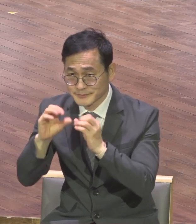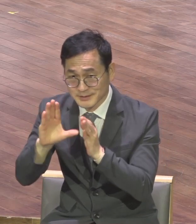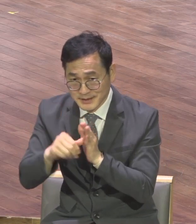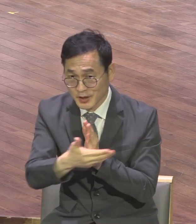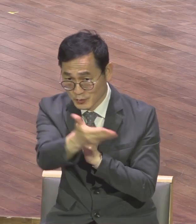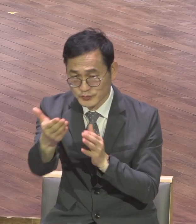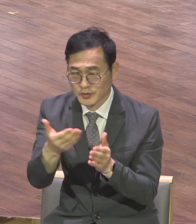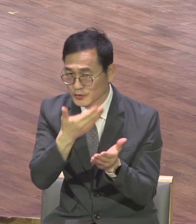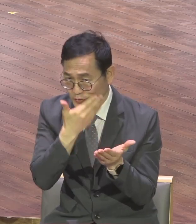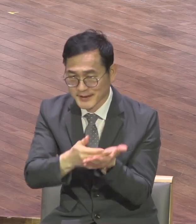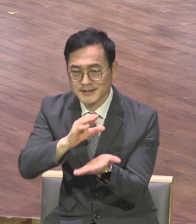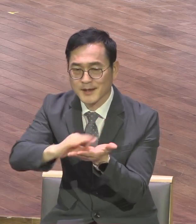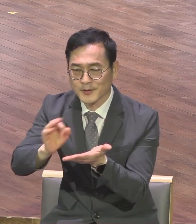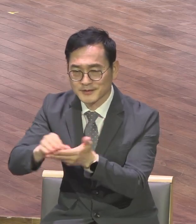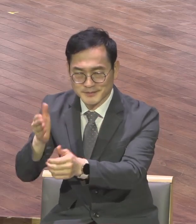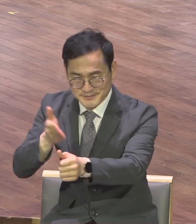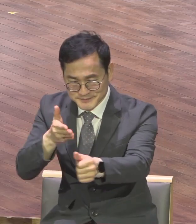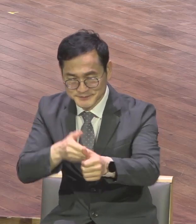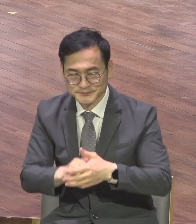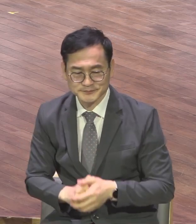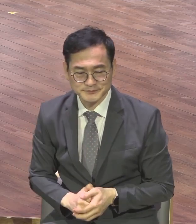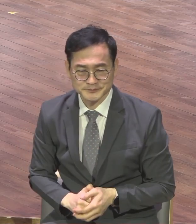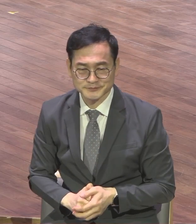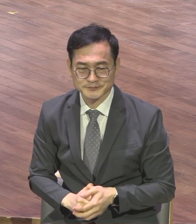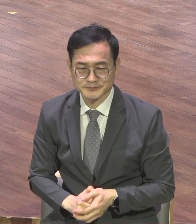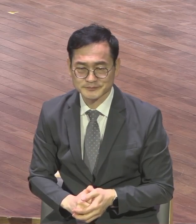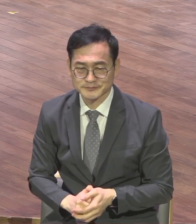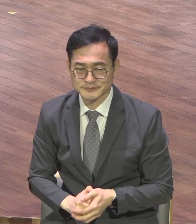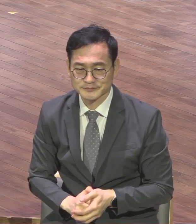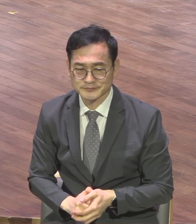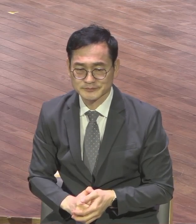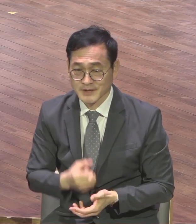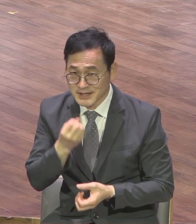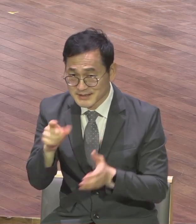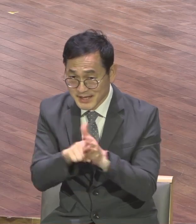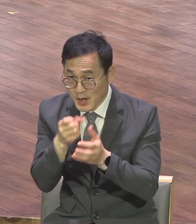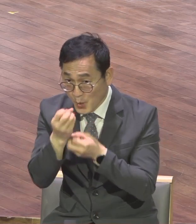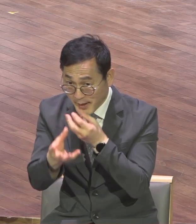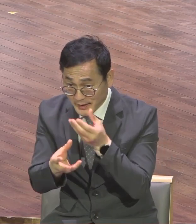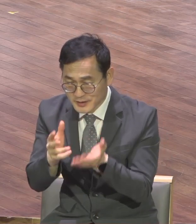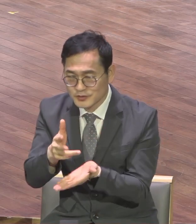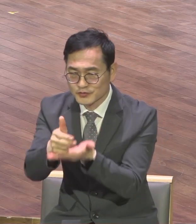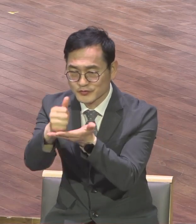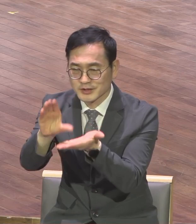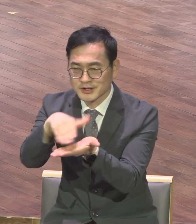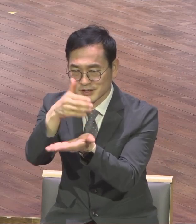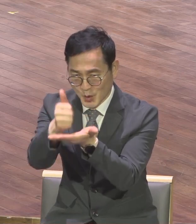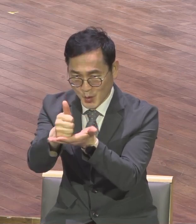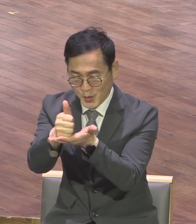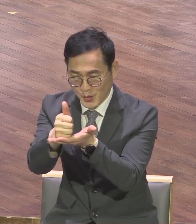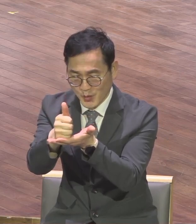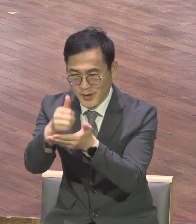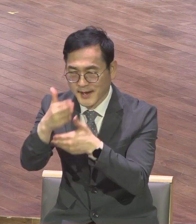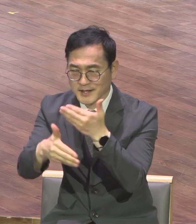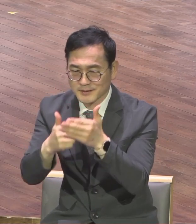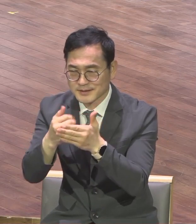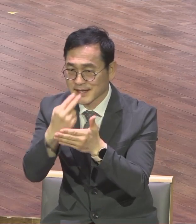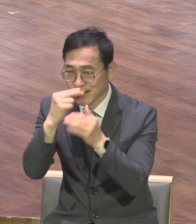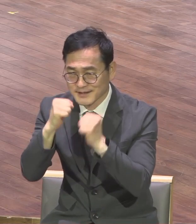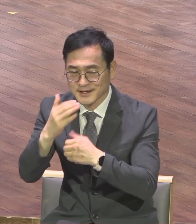신앙 고백합니다 주는 그리스도시오 살아계신 하나님의 아들이십니다 아멘